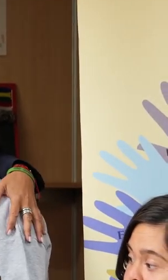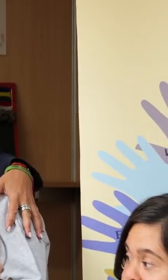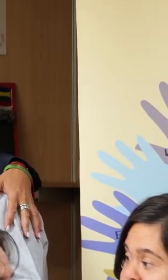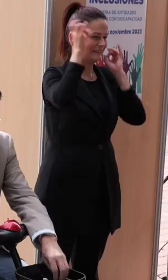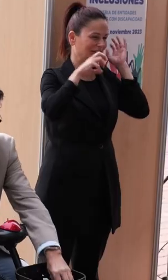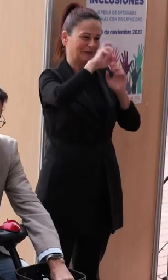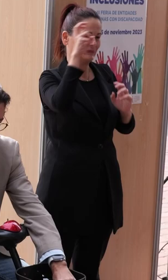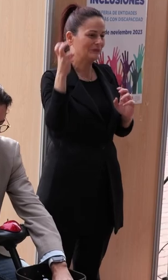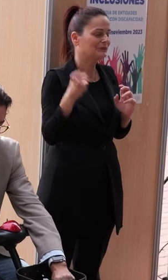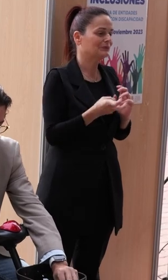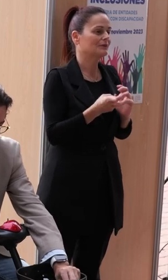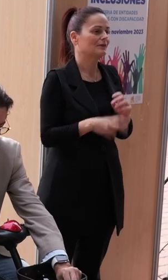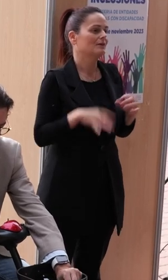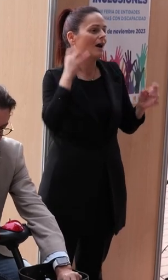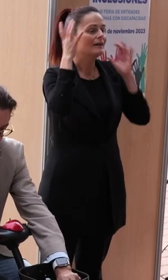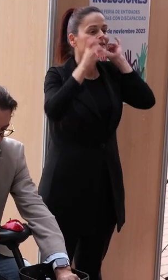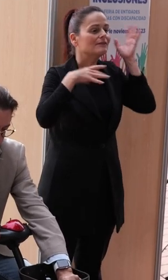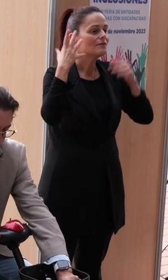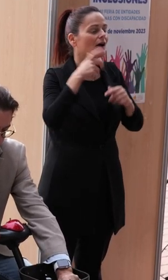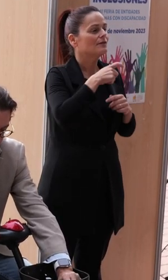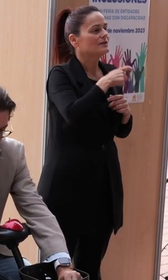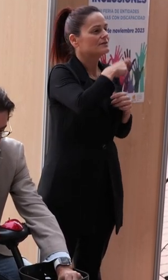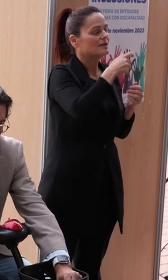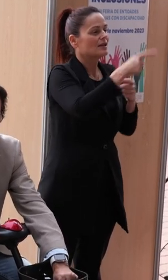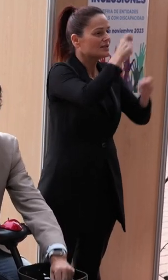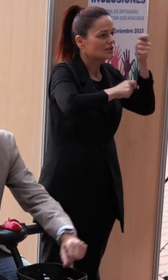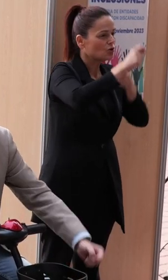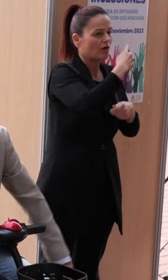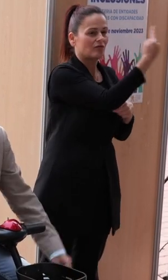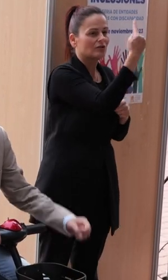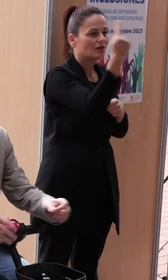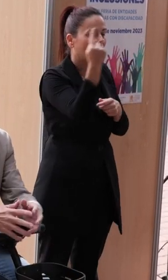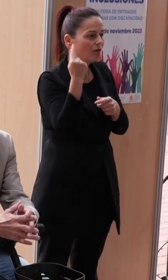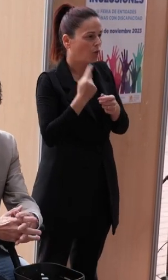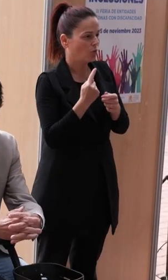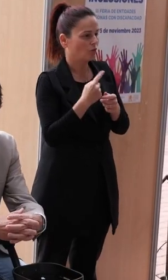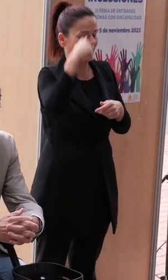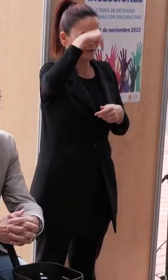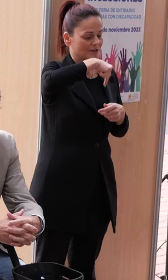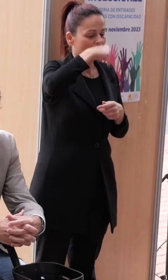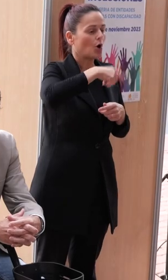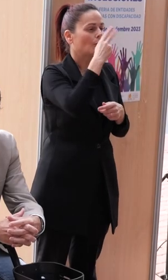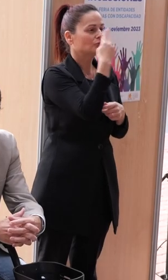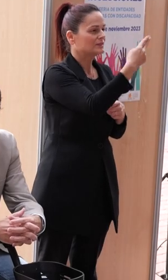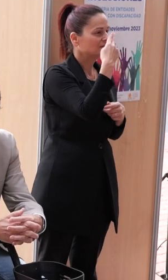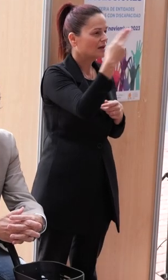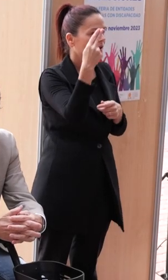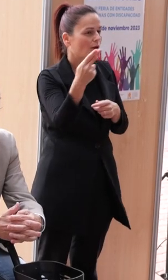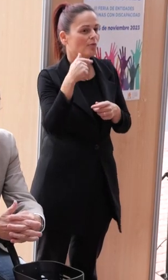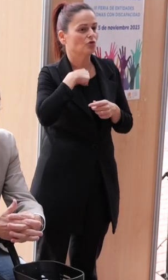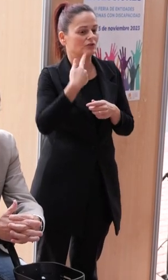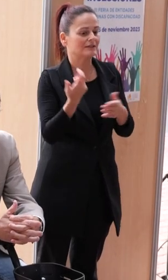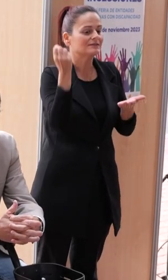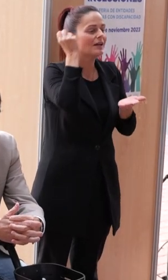actividades, lleno de actividades de la mano de todas las asociaciones que hoy vamos a visitar y que están